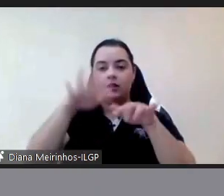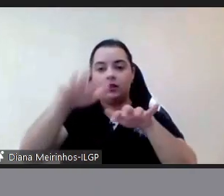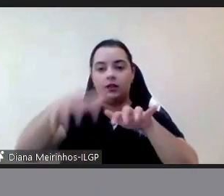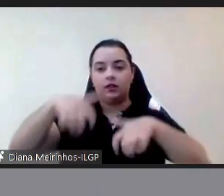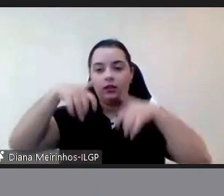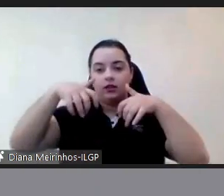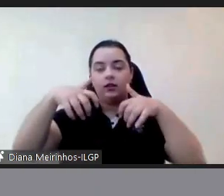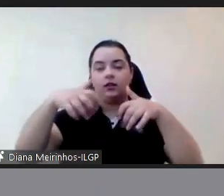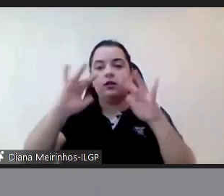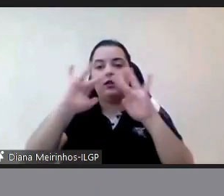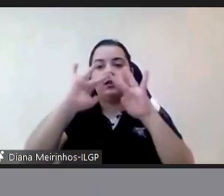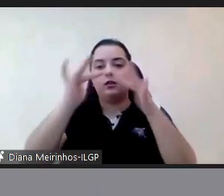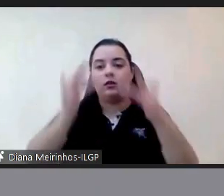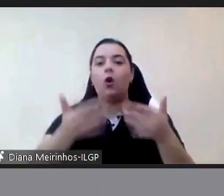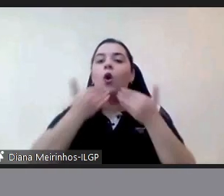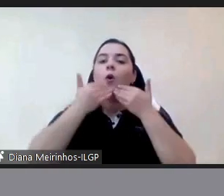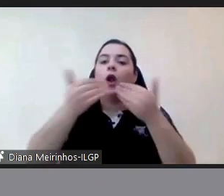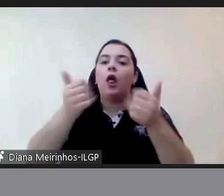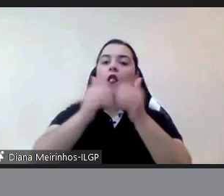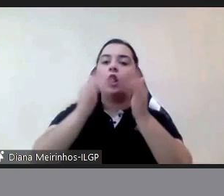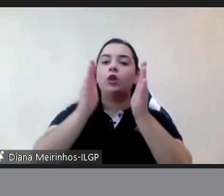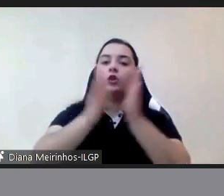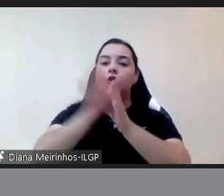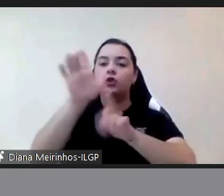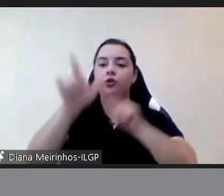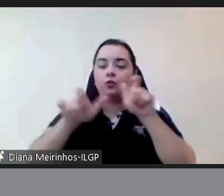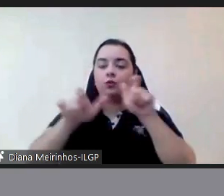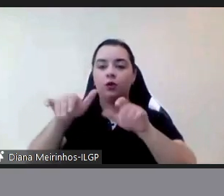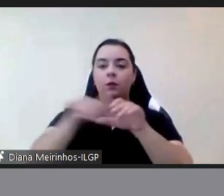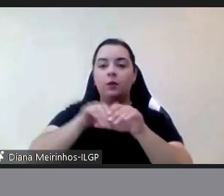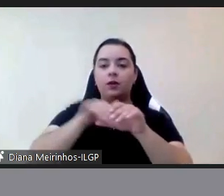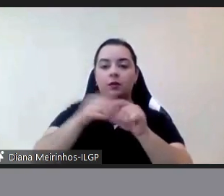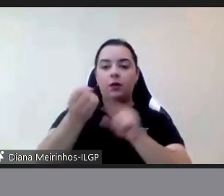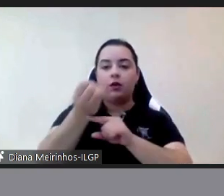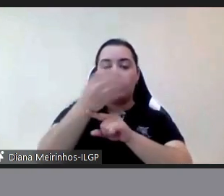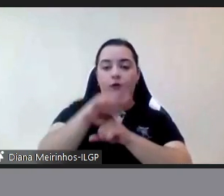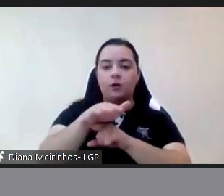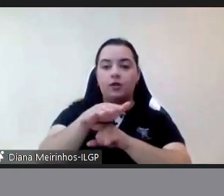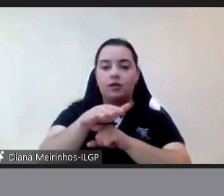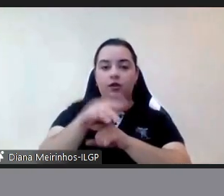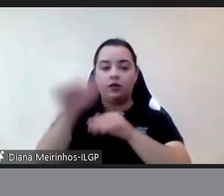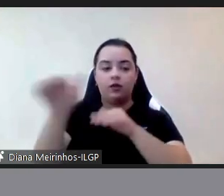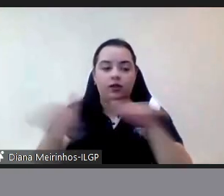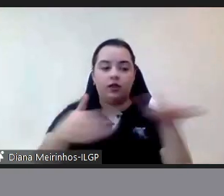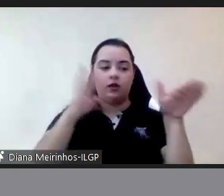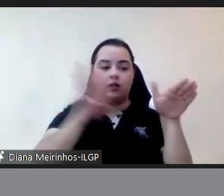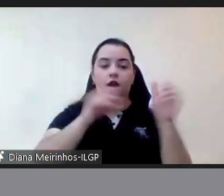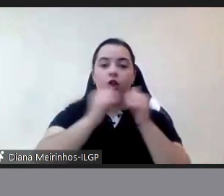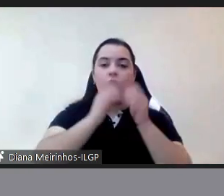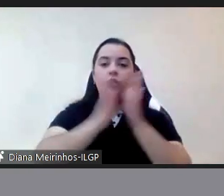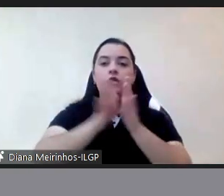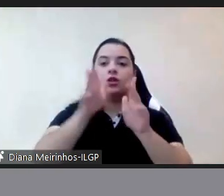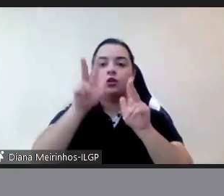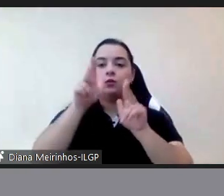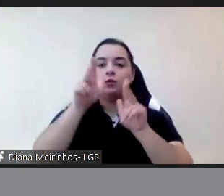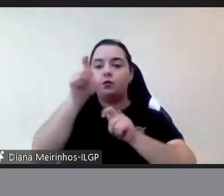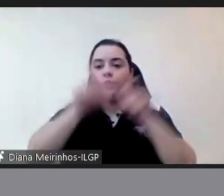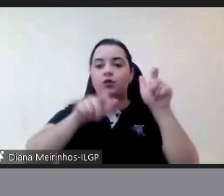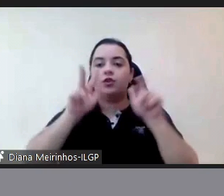todos os formantes que integraram a terceira edição desta formação e também a quem nos acompanhou em direto através do youtube do INA